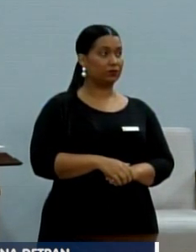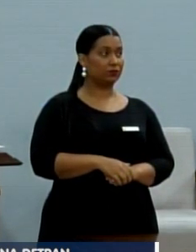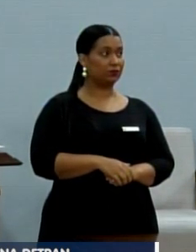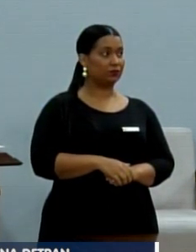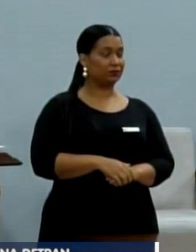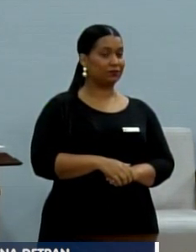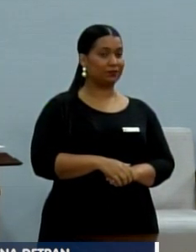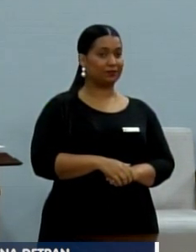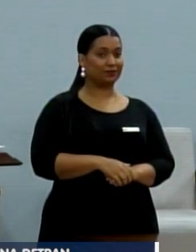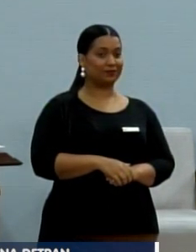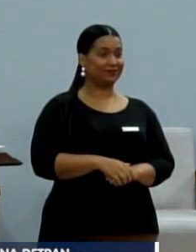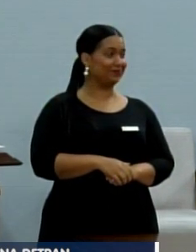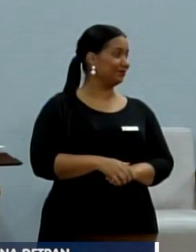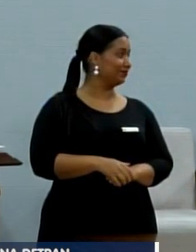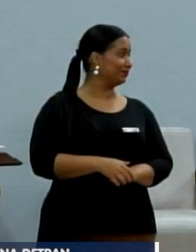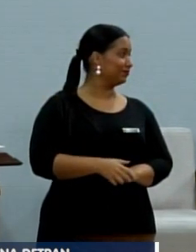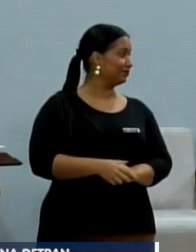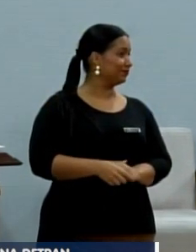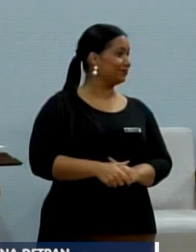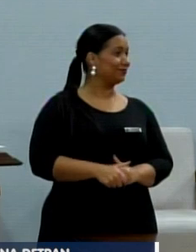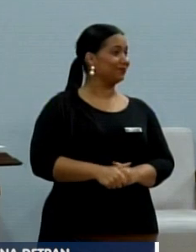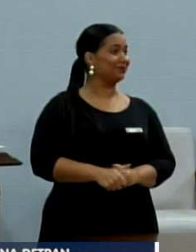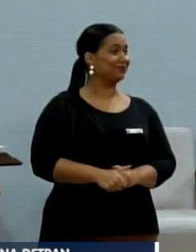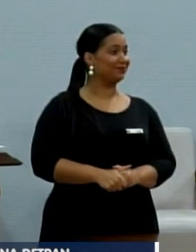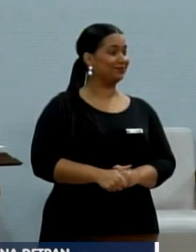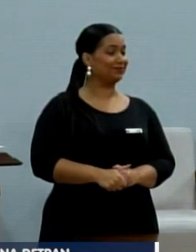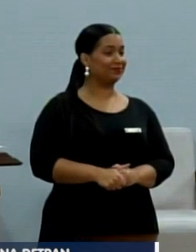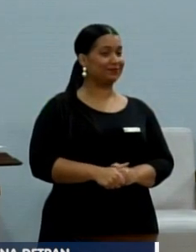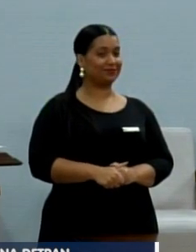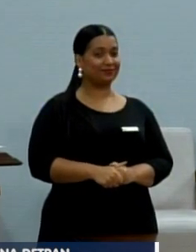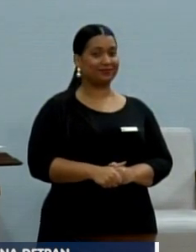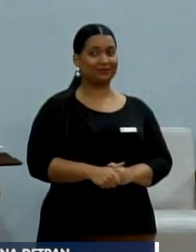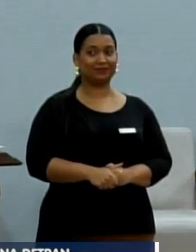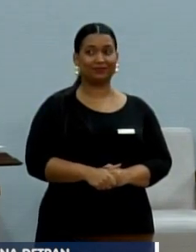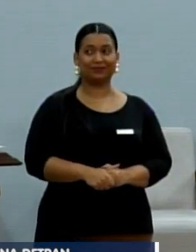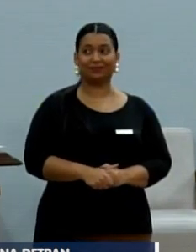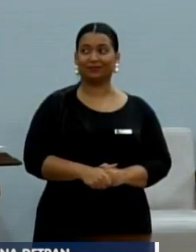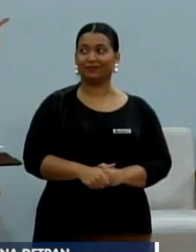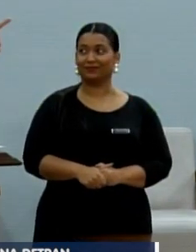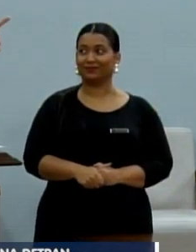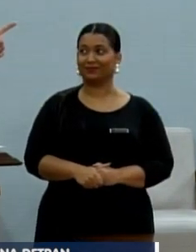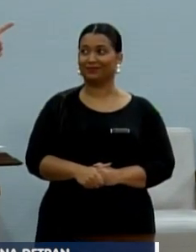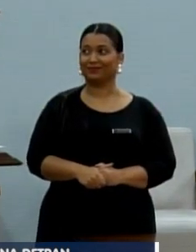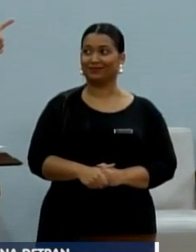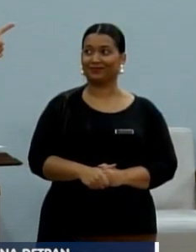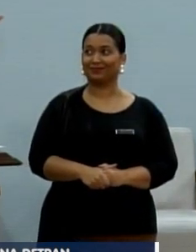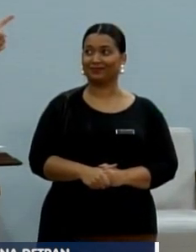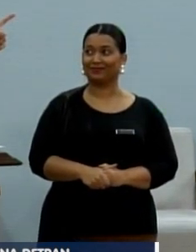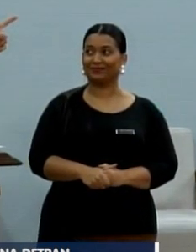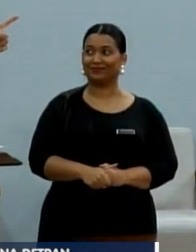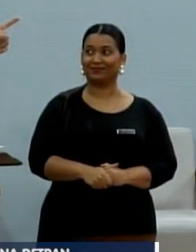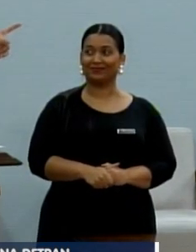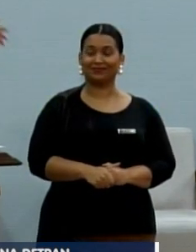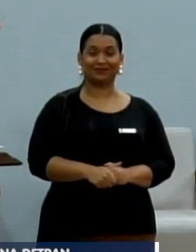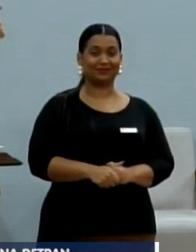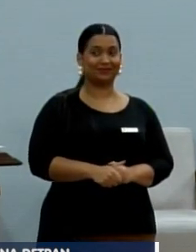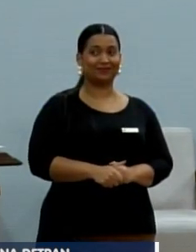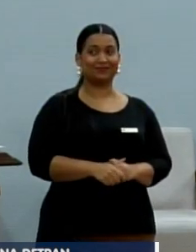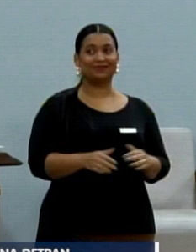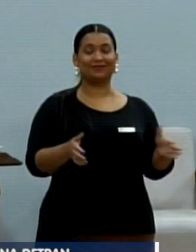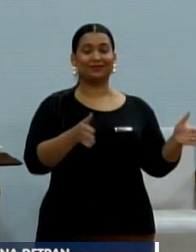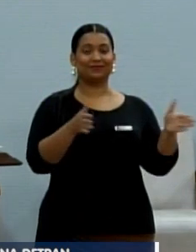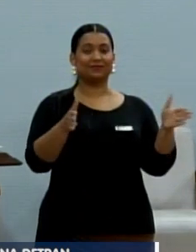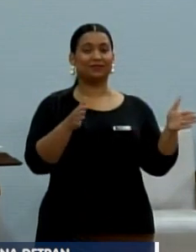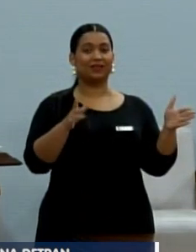Ah, o João Paulo tem razão, quando corta a gente você perde até, mas o presidente é novo, é o primeiro mandato dele, ele vai